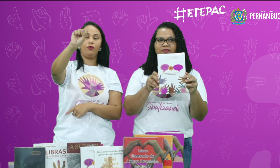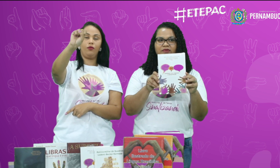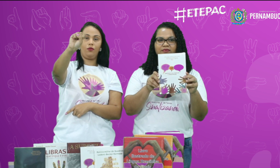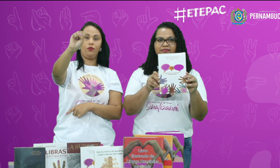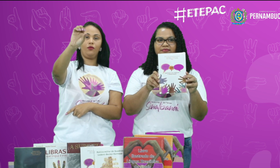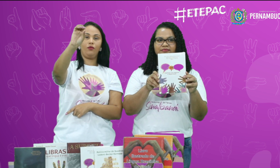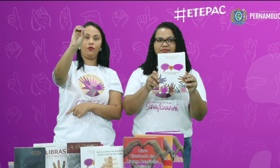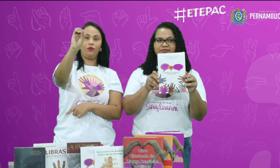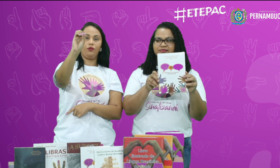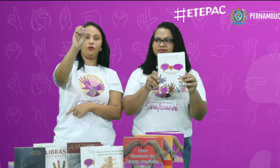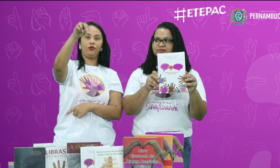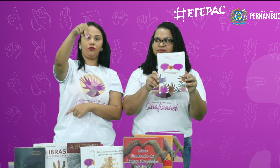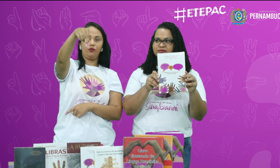Gilson.